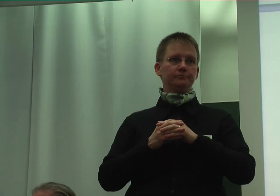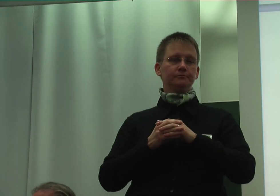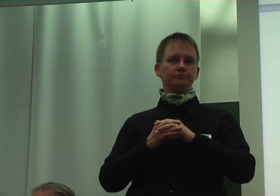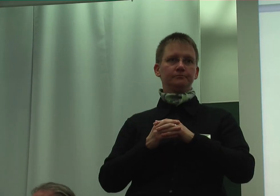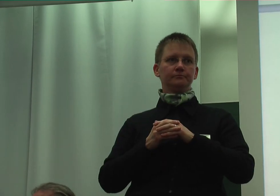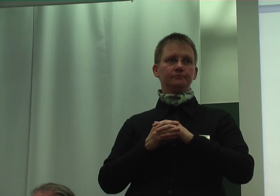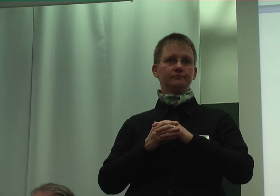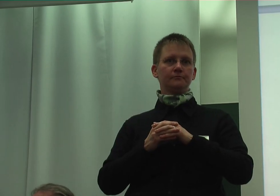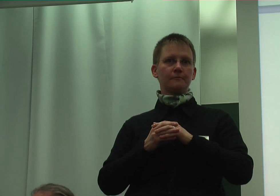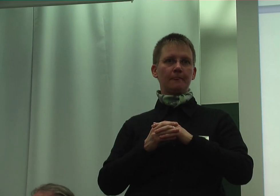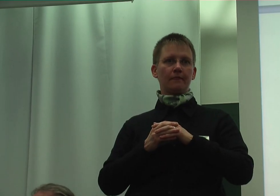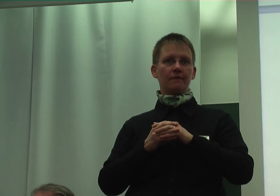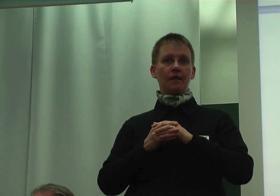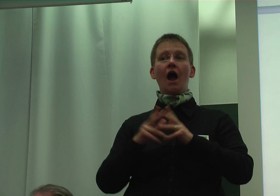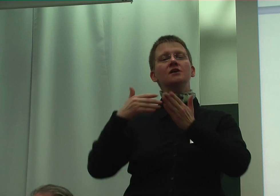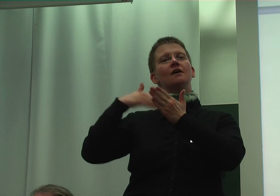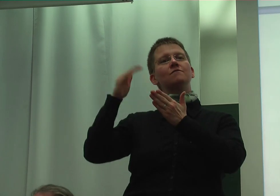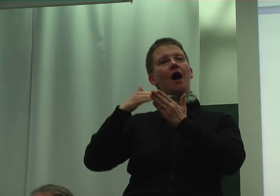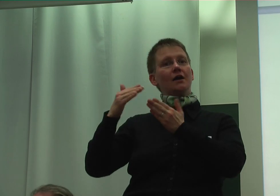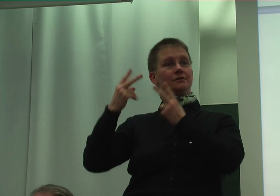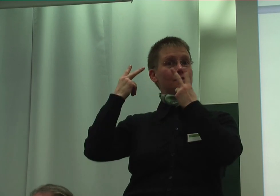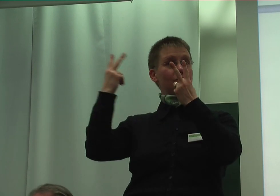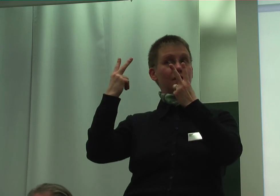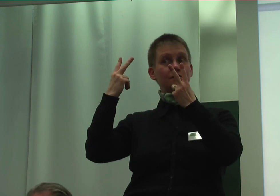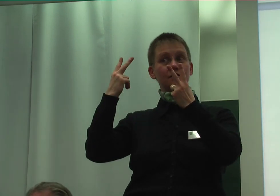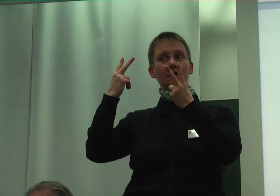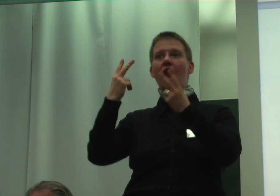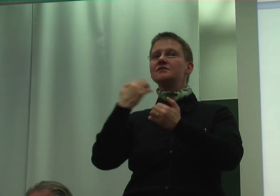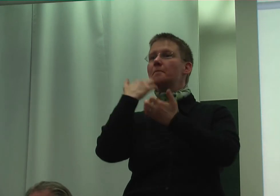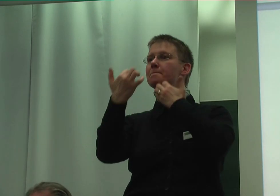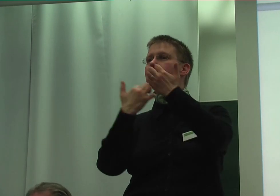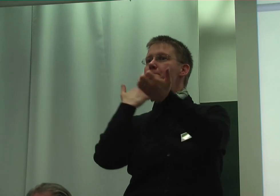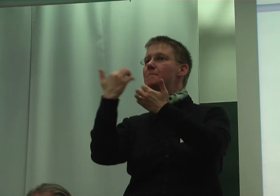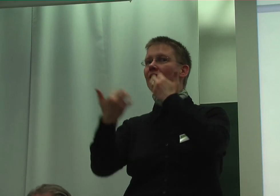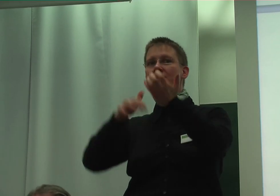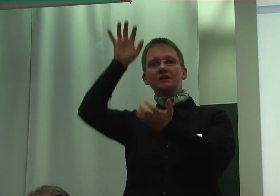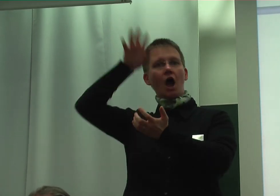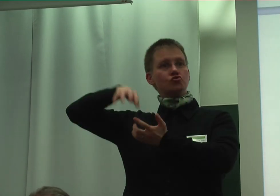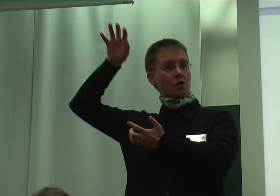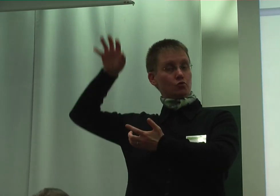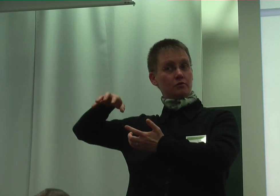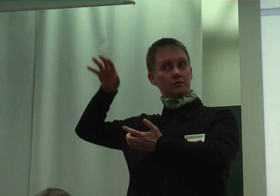Ein weiteres Instrumentarium ist die Gewichterstattung gegenüber der UN.